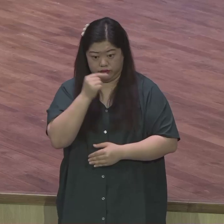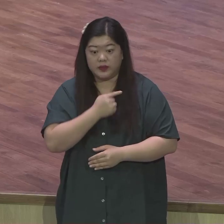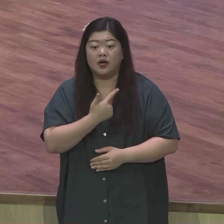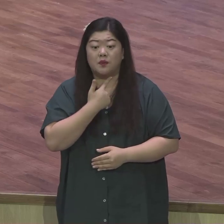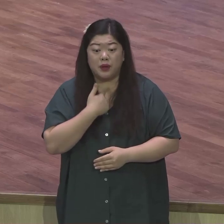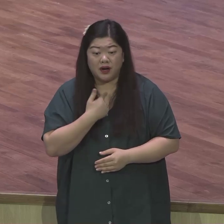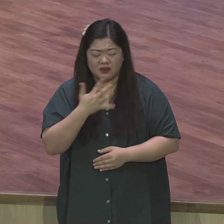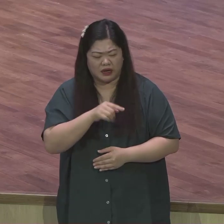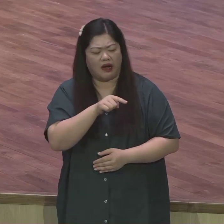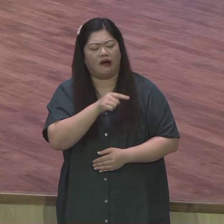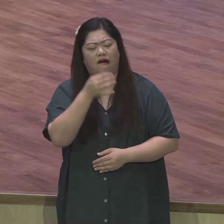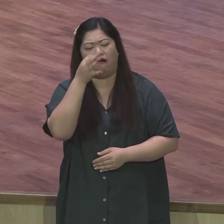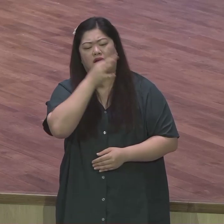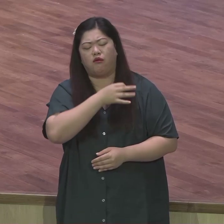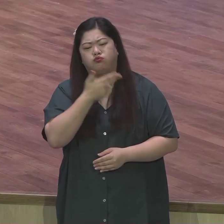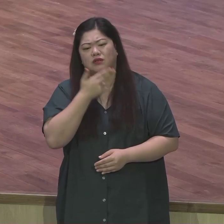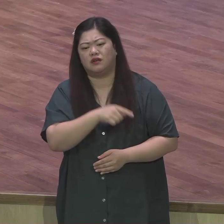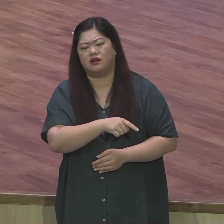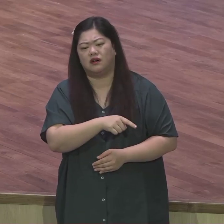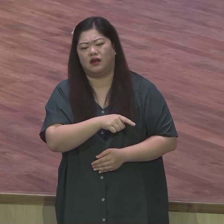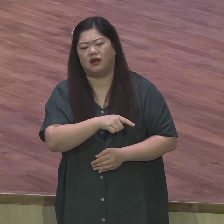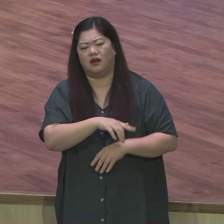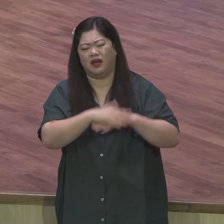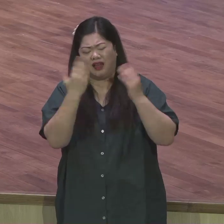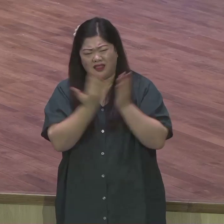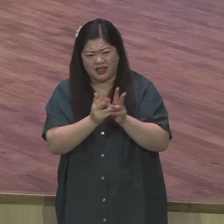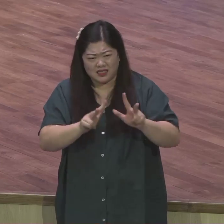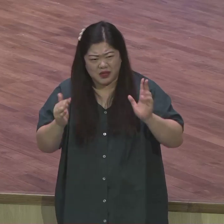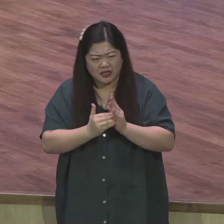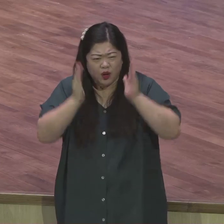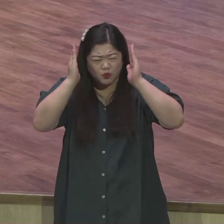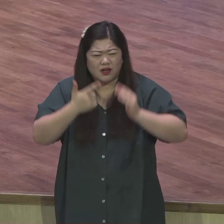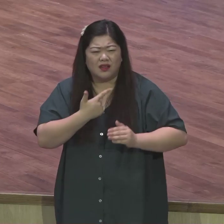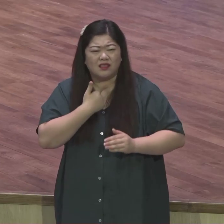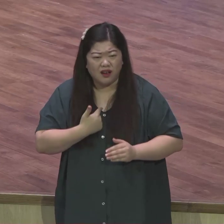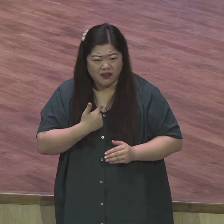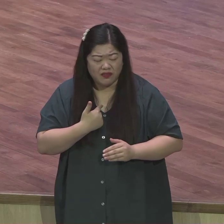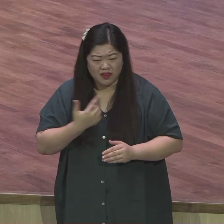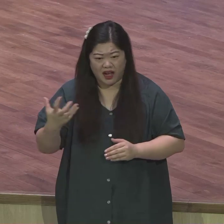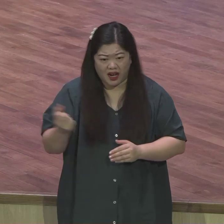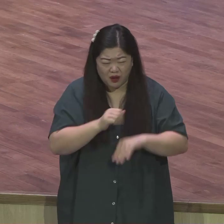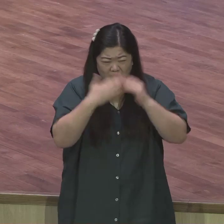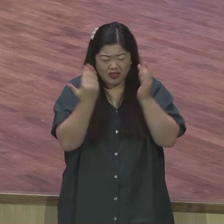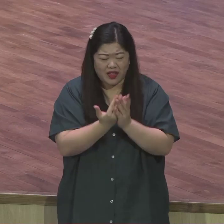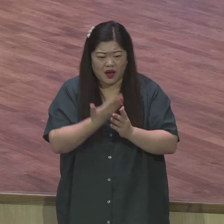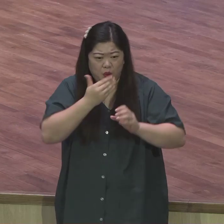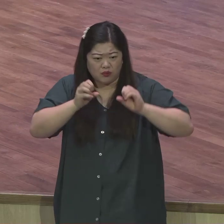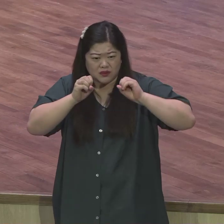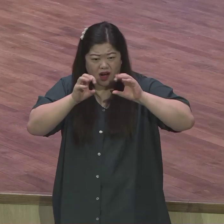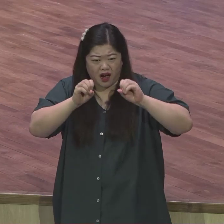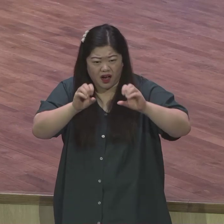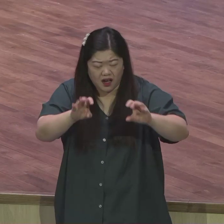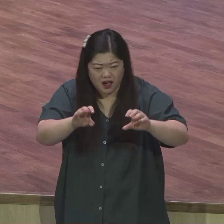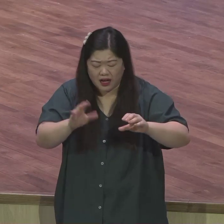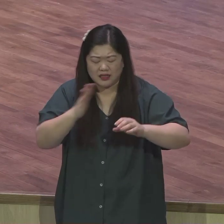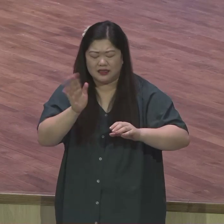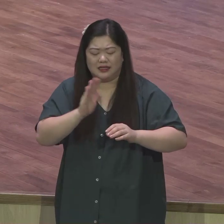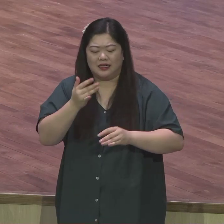세상 지식 세상의 모두 학문 이거 가지고 아무리 율법을 지켜도 구원 못 받는 사실을 그렇게